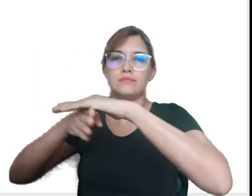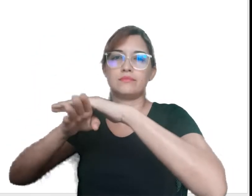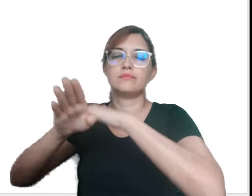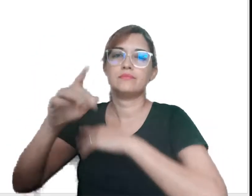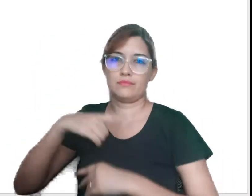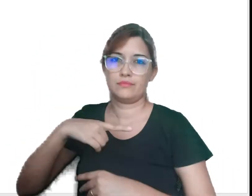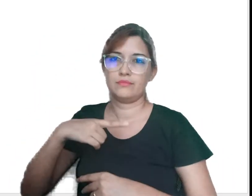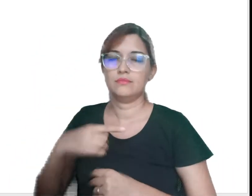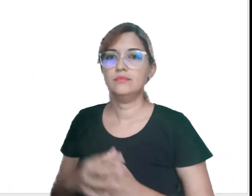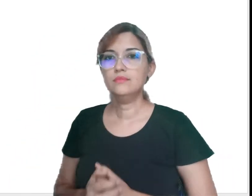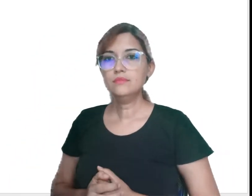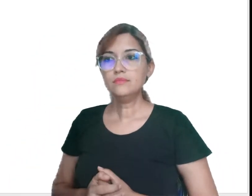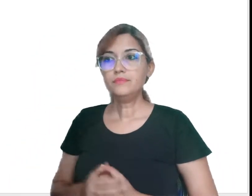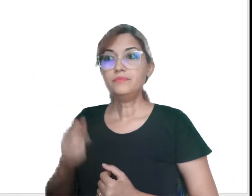vai se habituando a elas.